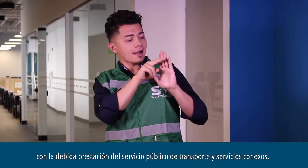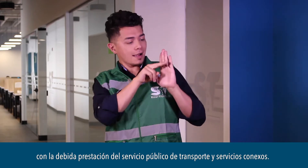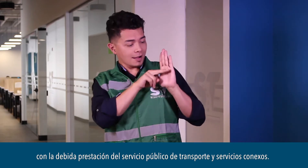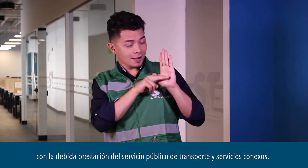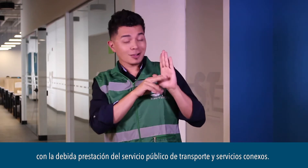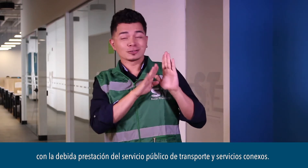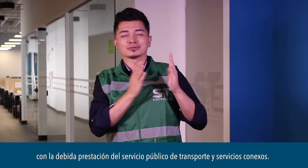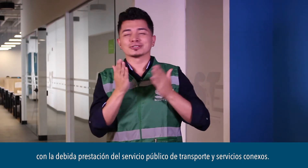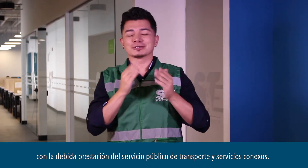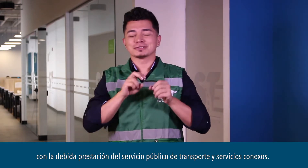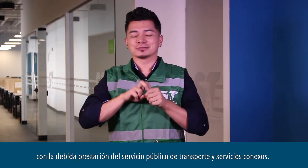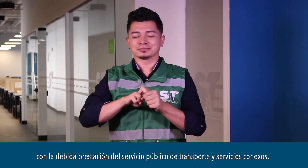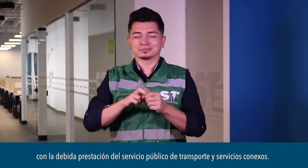y servicios conexos.